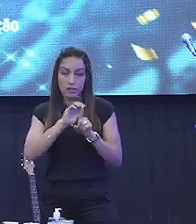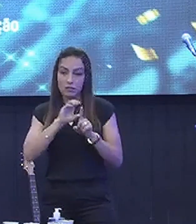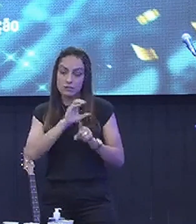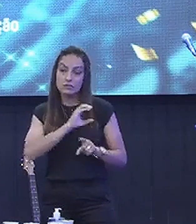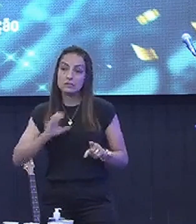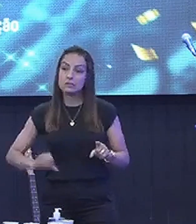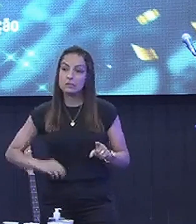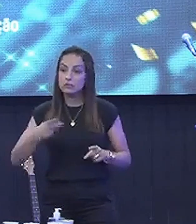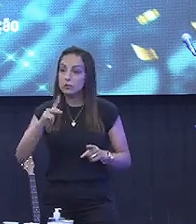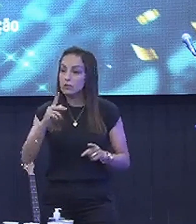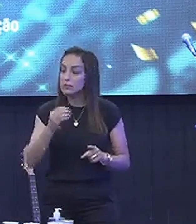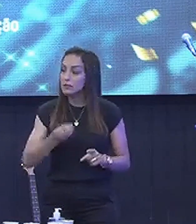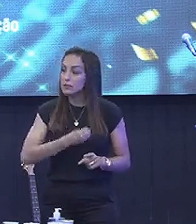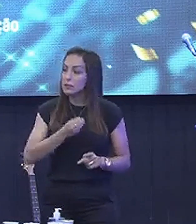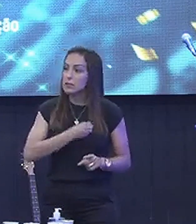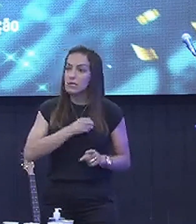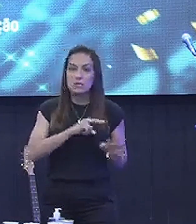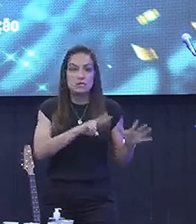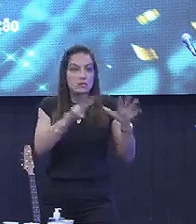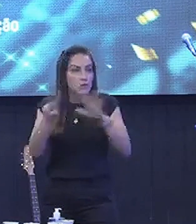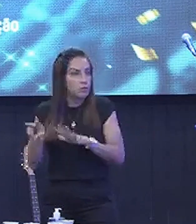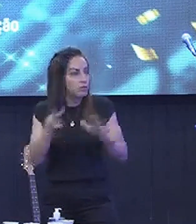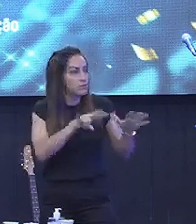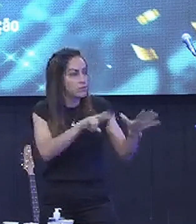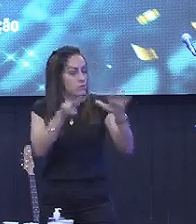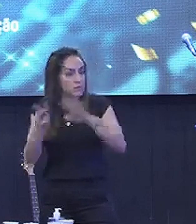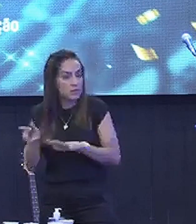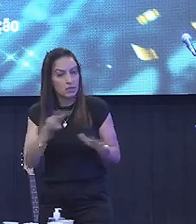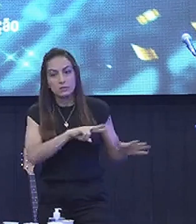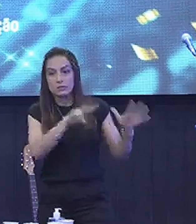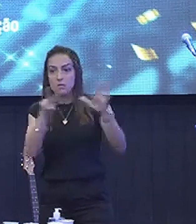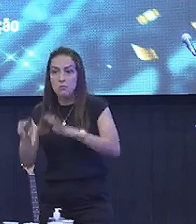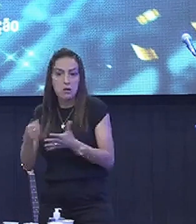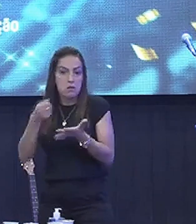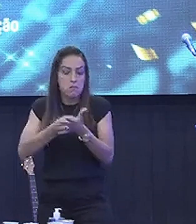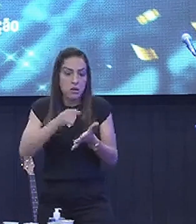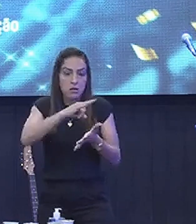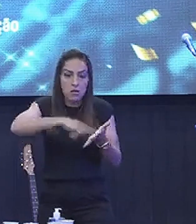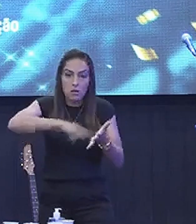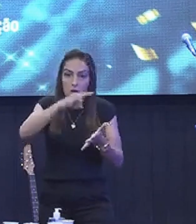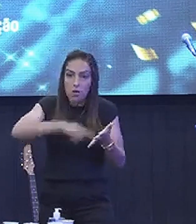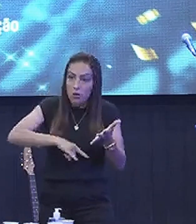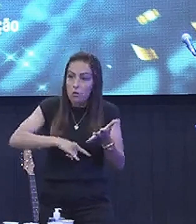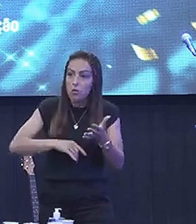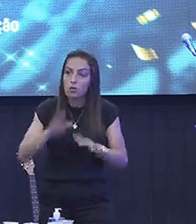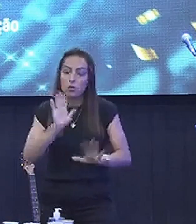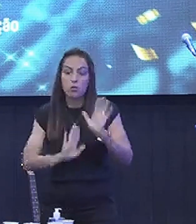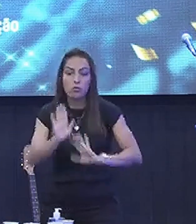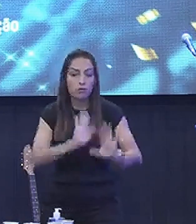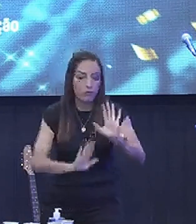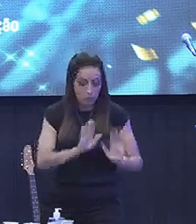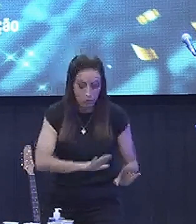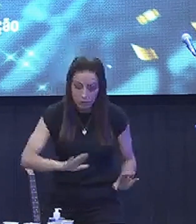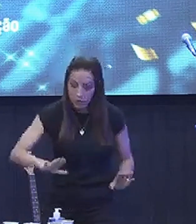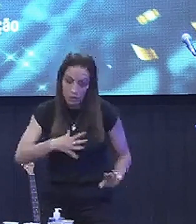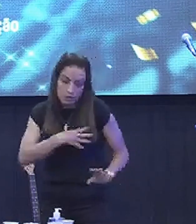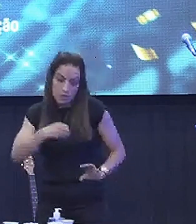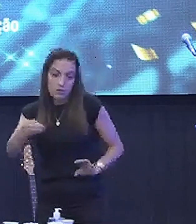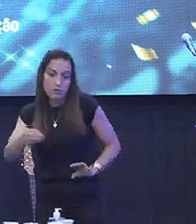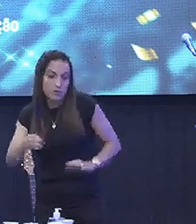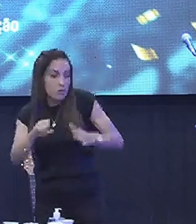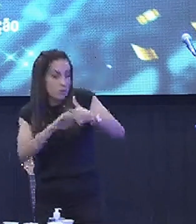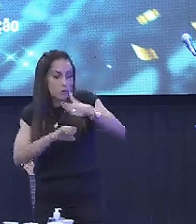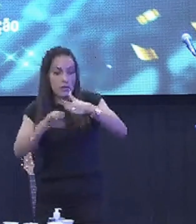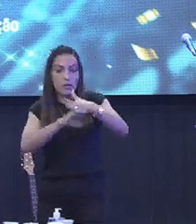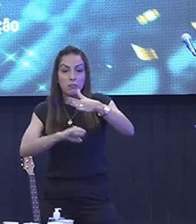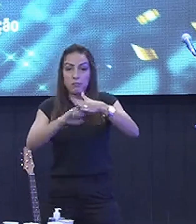a sua vida cristã é a semana toda E corre atrás do prejuízo E paga a conta E fica cuidando de menino E essa empresa